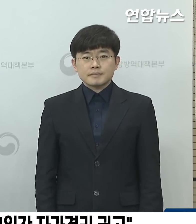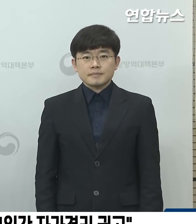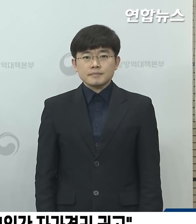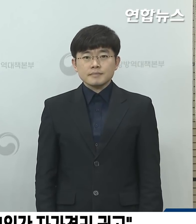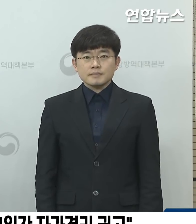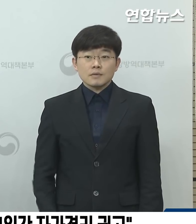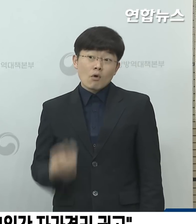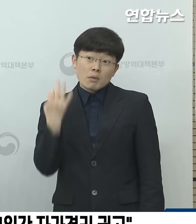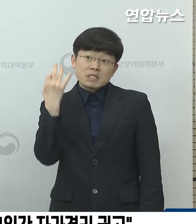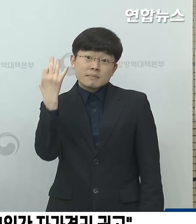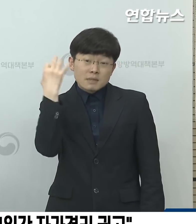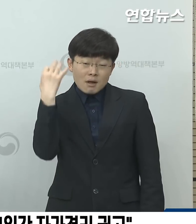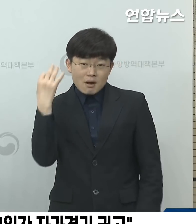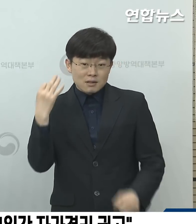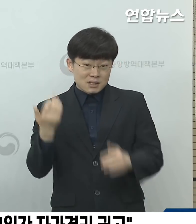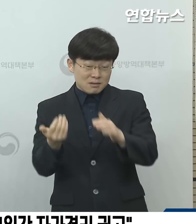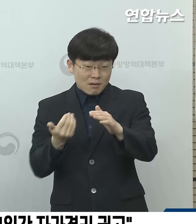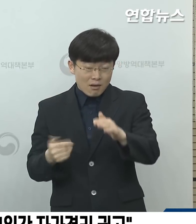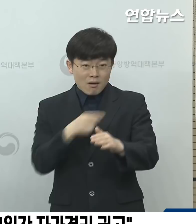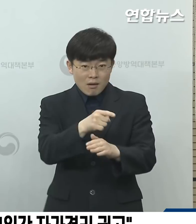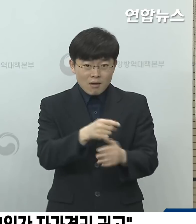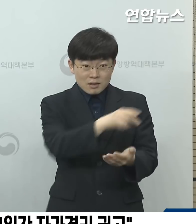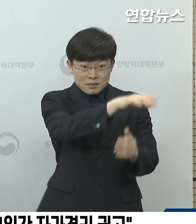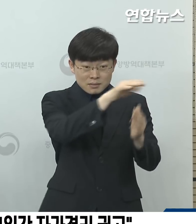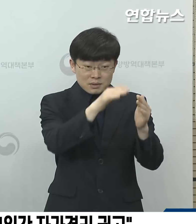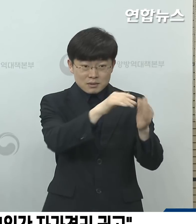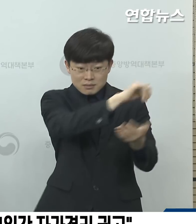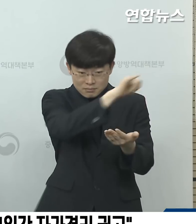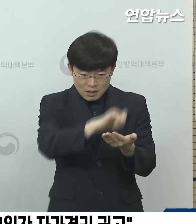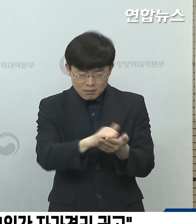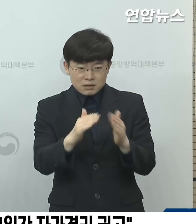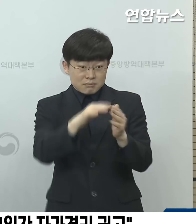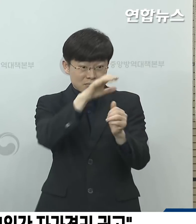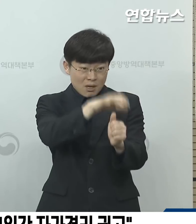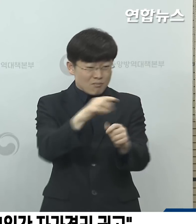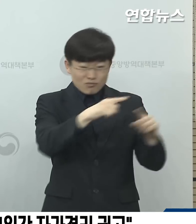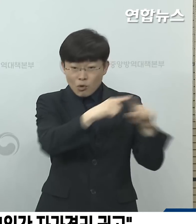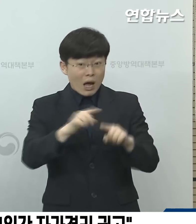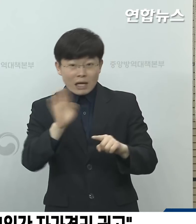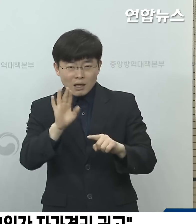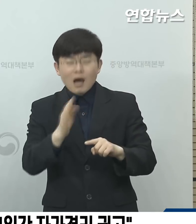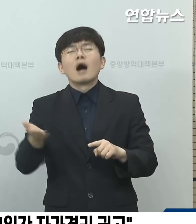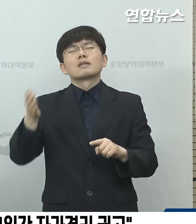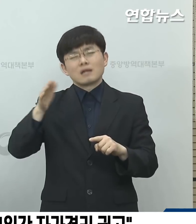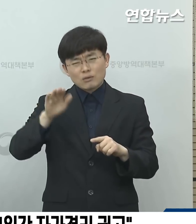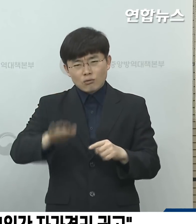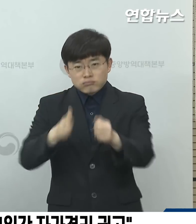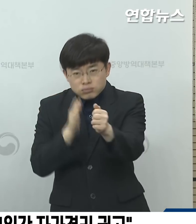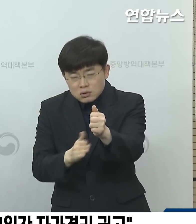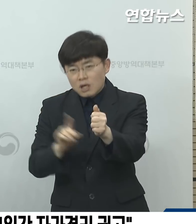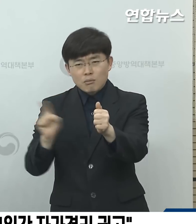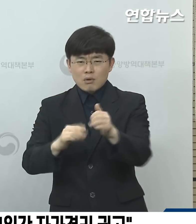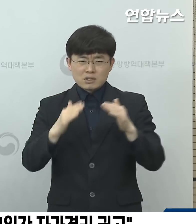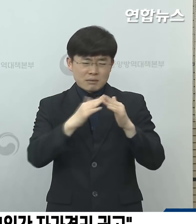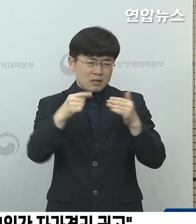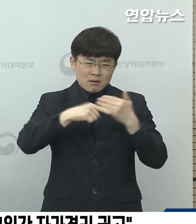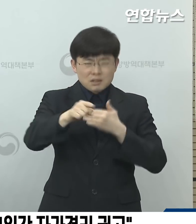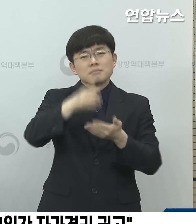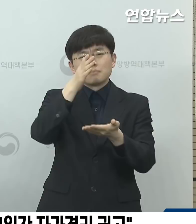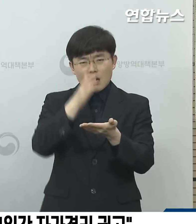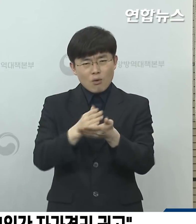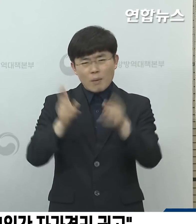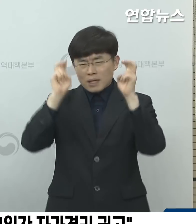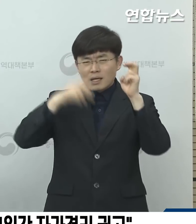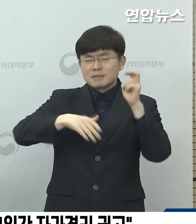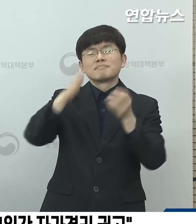최근 14일 이내 입국한 법적인 자가격리 대상이 아닌 해외 입국자도 가급적 외출과 출근을 하지